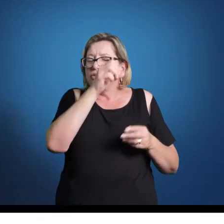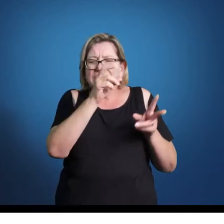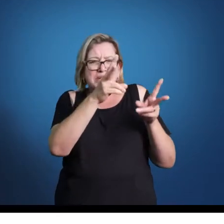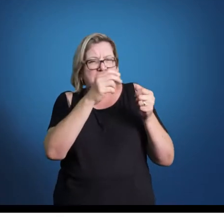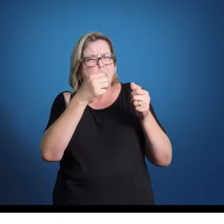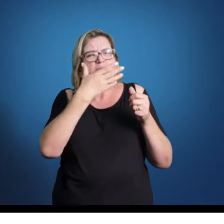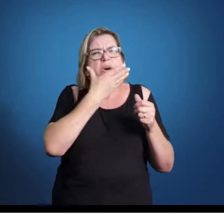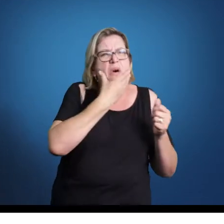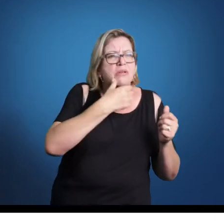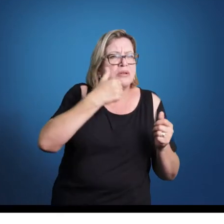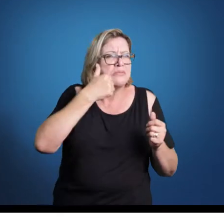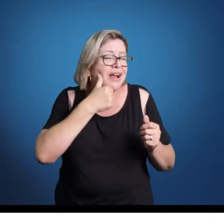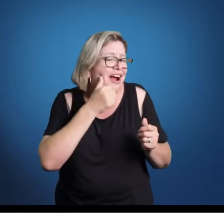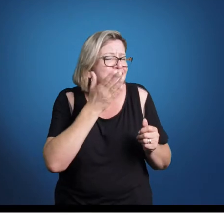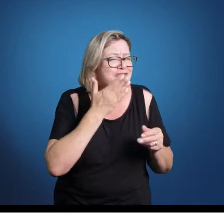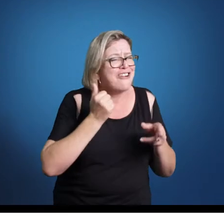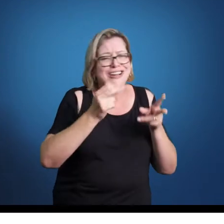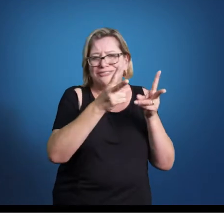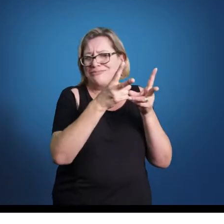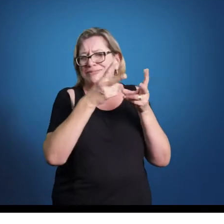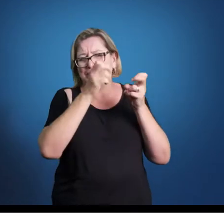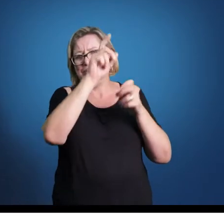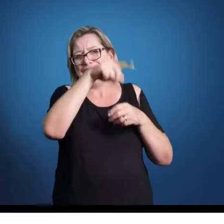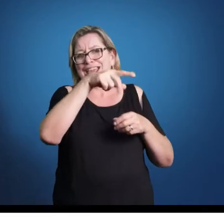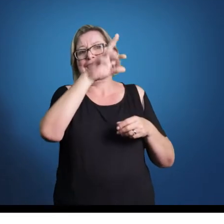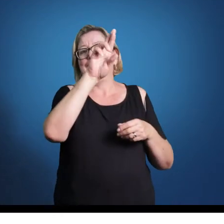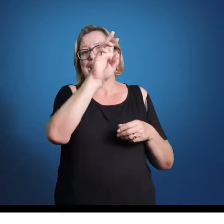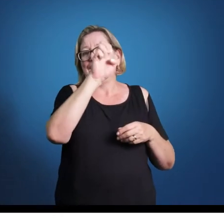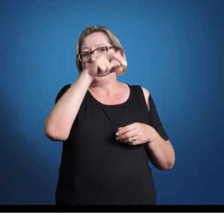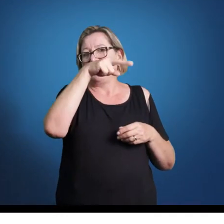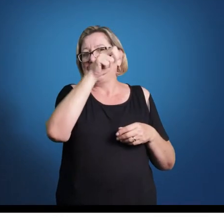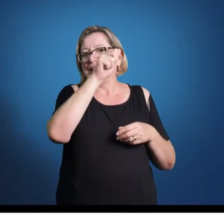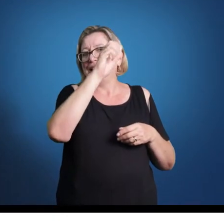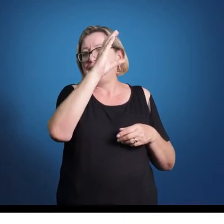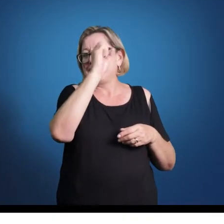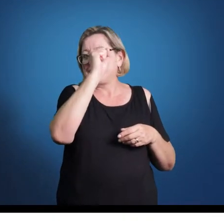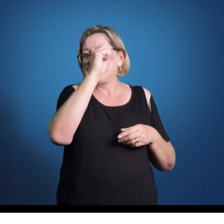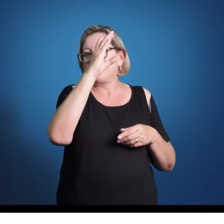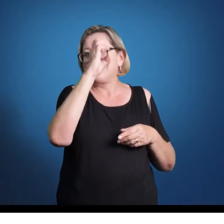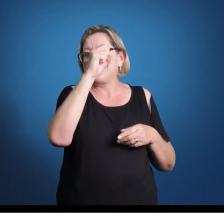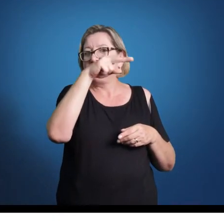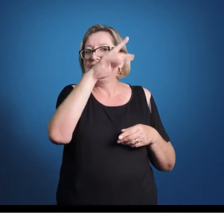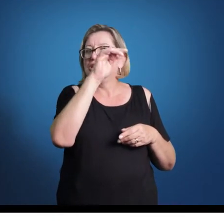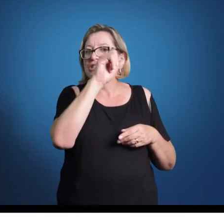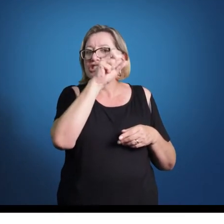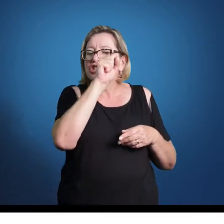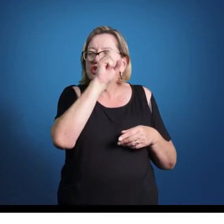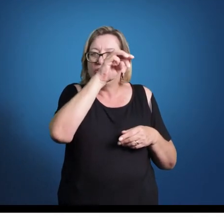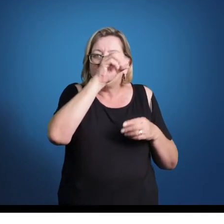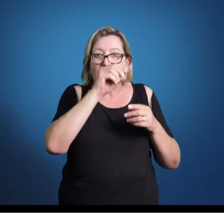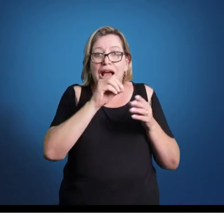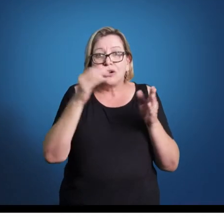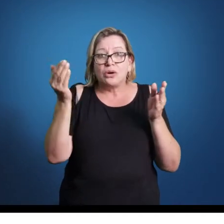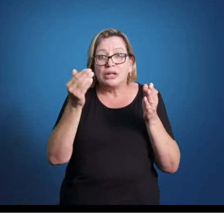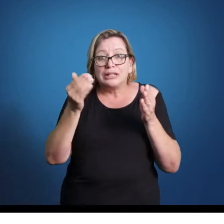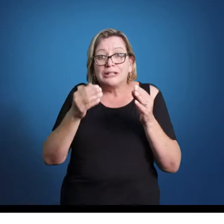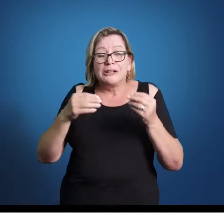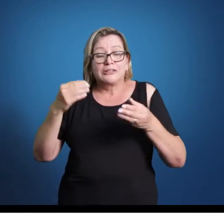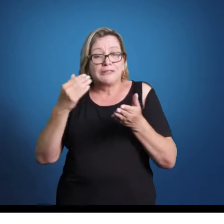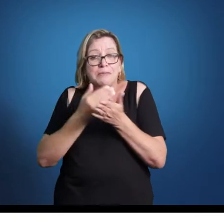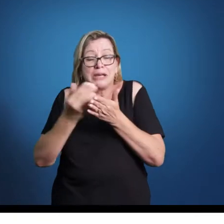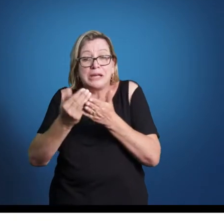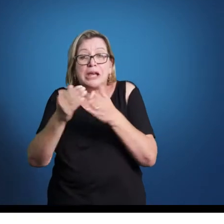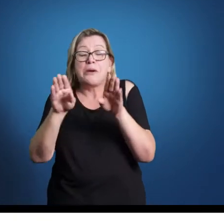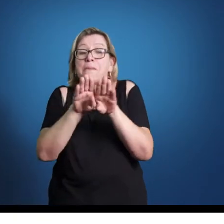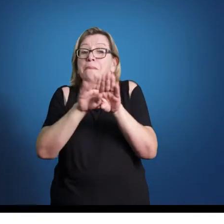facilitavam, é muito diferente do canto gregoriano. E o barroco, com o surgimento da música instrumental, e aí todo